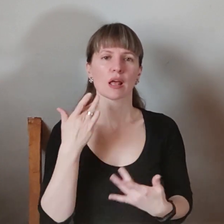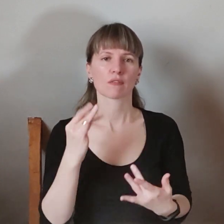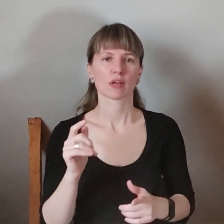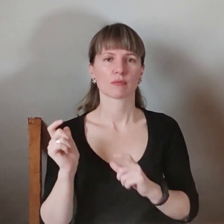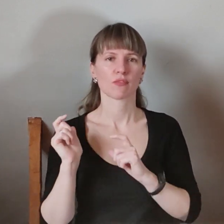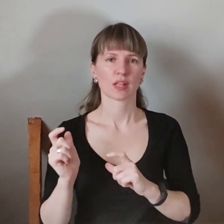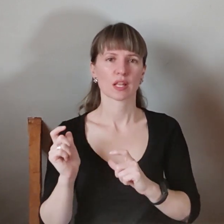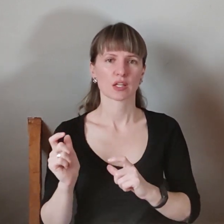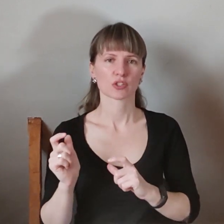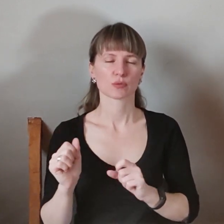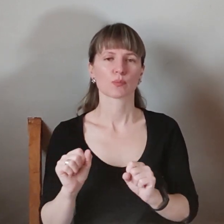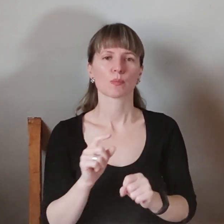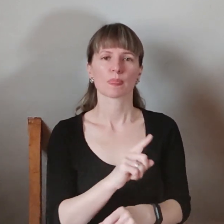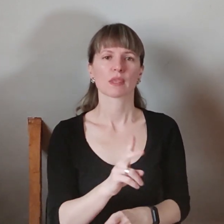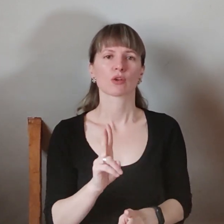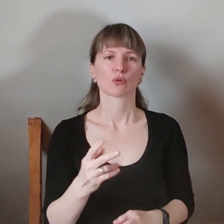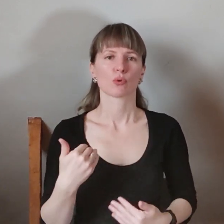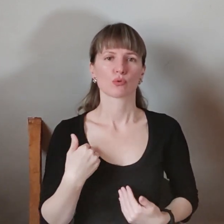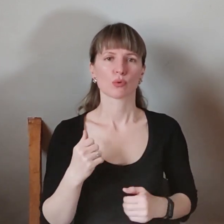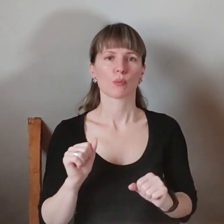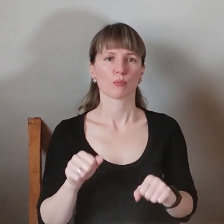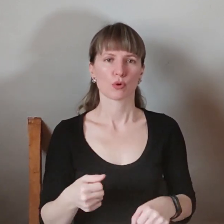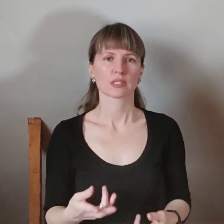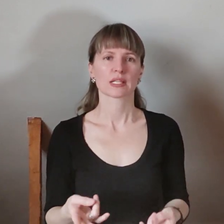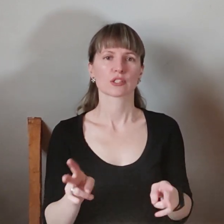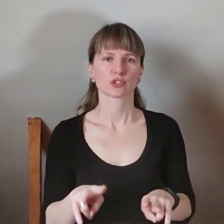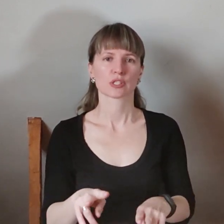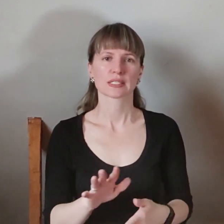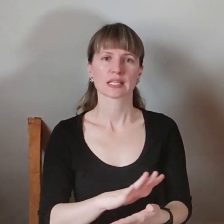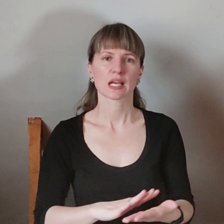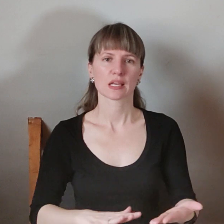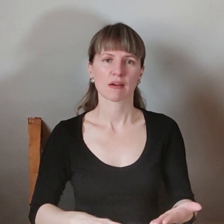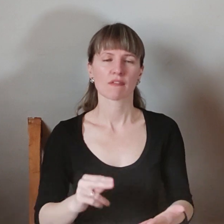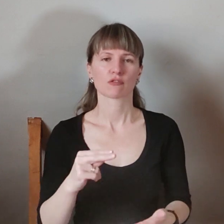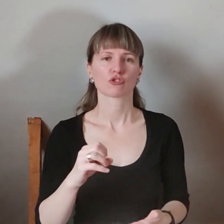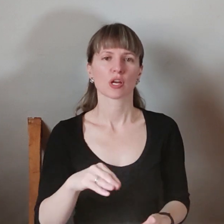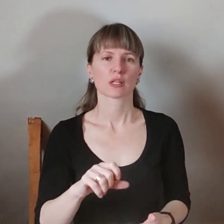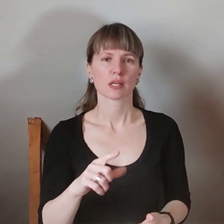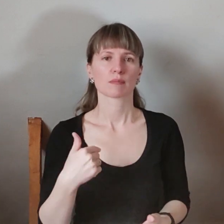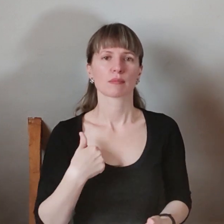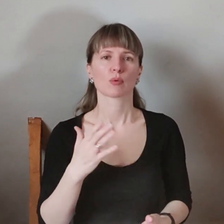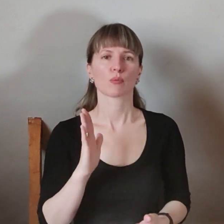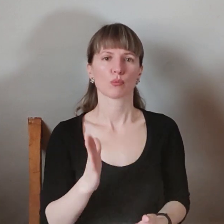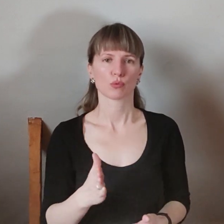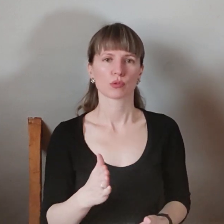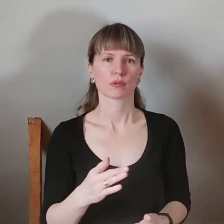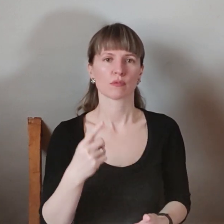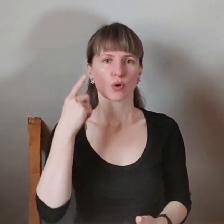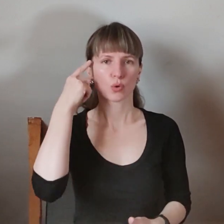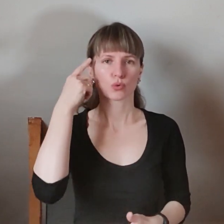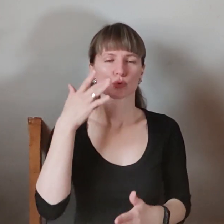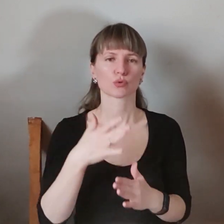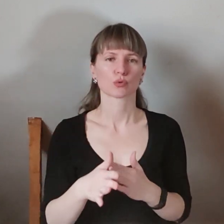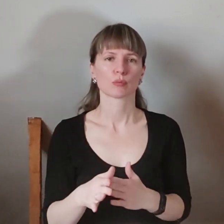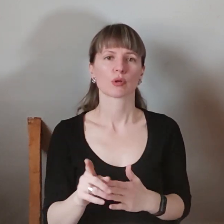Дякую за перегляд! В чатах ми будемо розуміти до чого готова